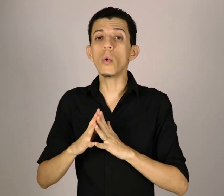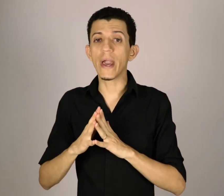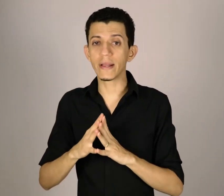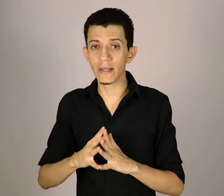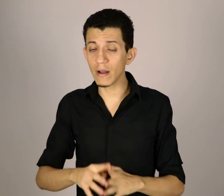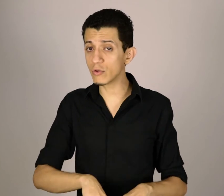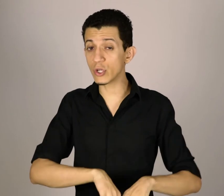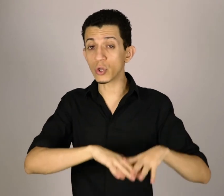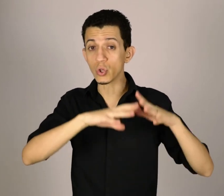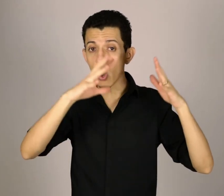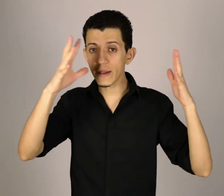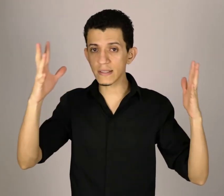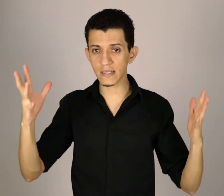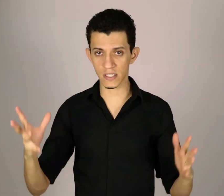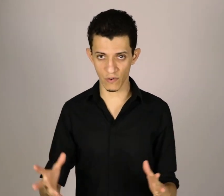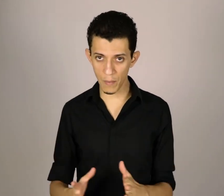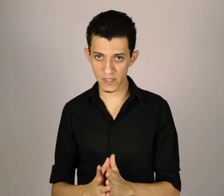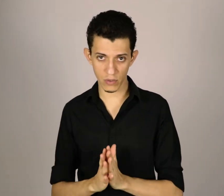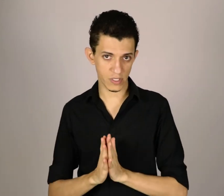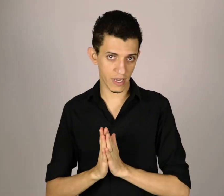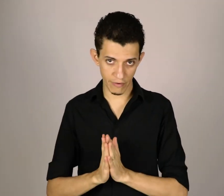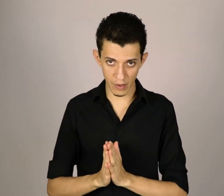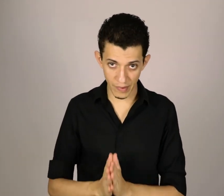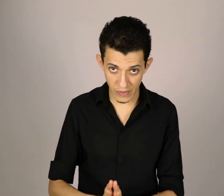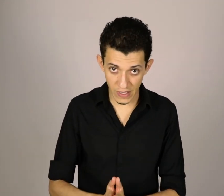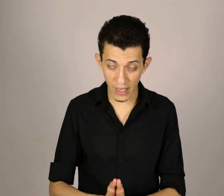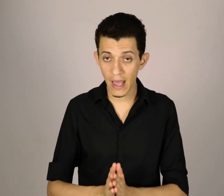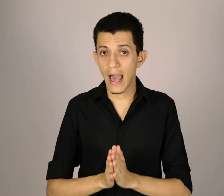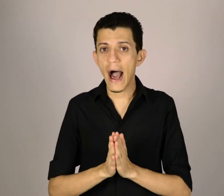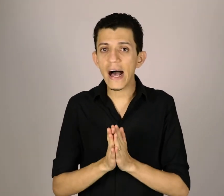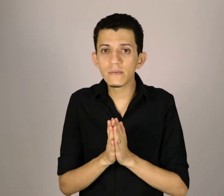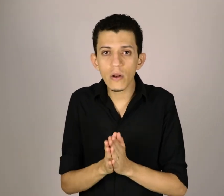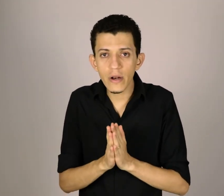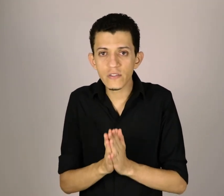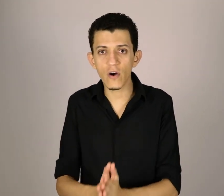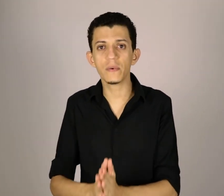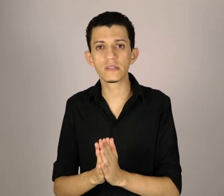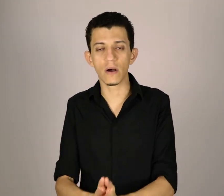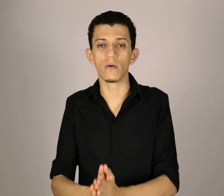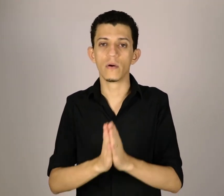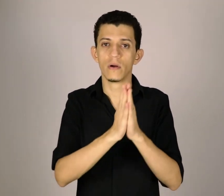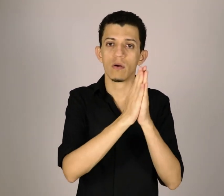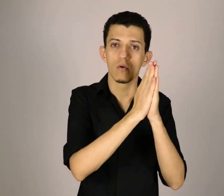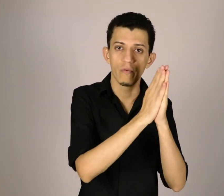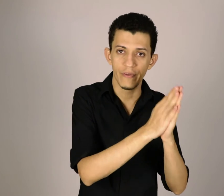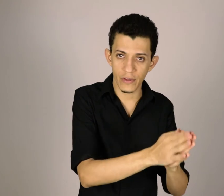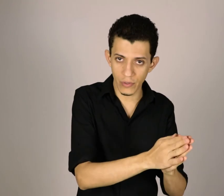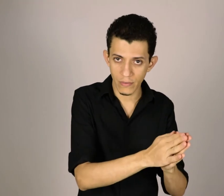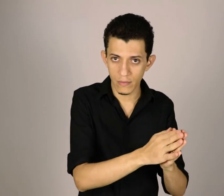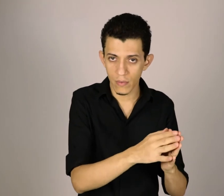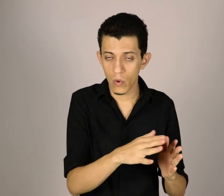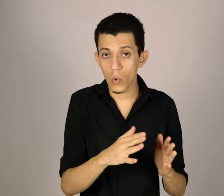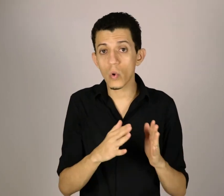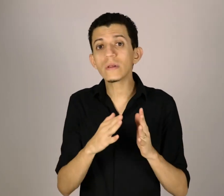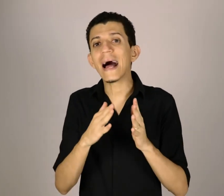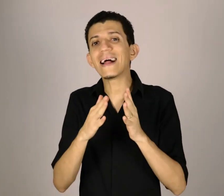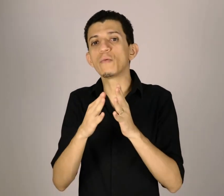entanto, de todas essas formas que eu descrevi aqui para você, as melhores formas são, com vídeo, contato